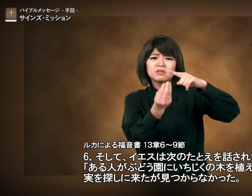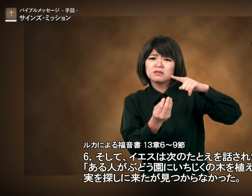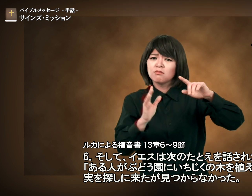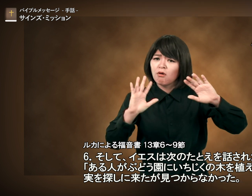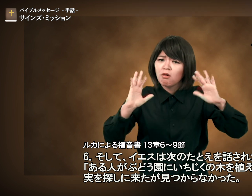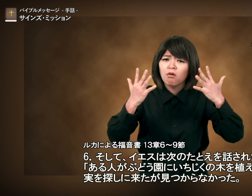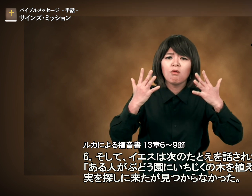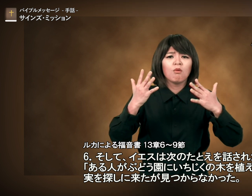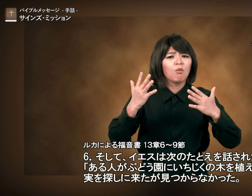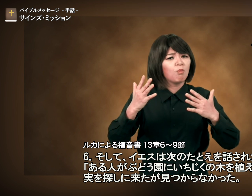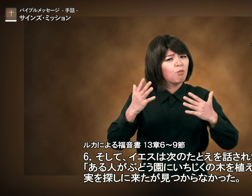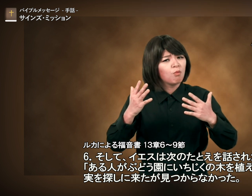見つからなかった